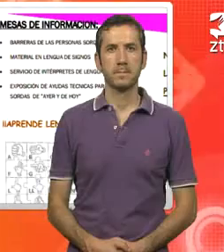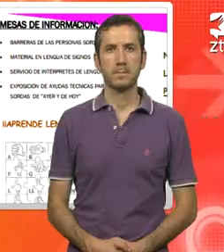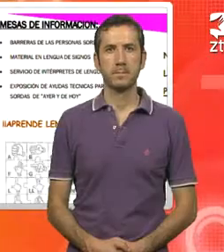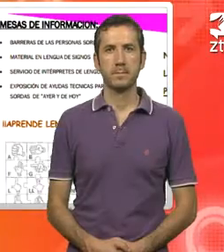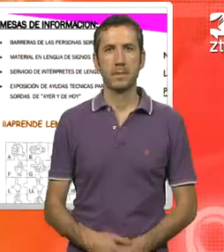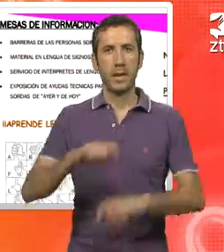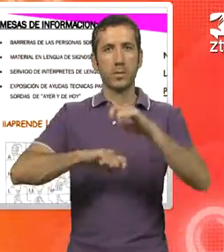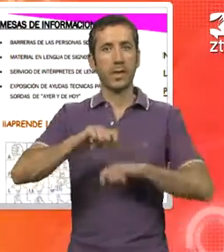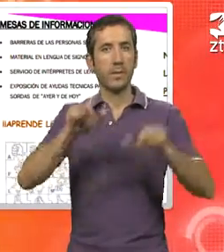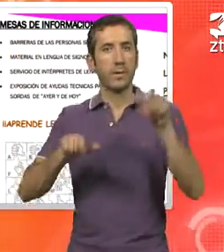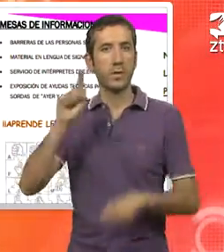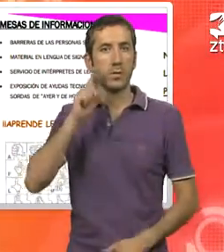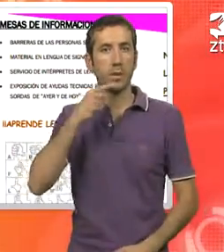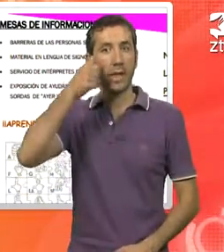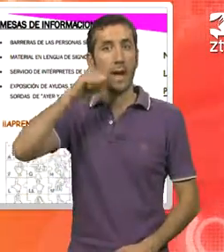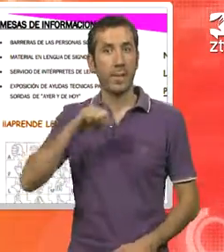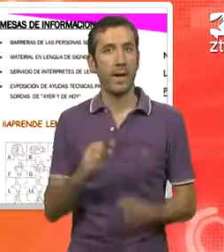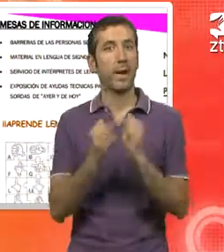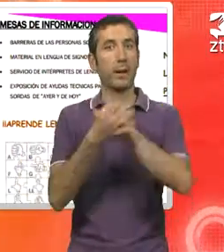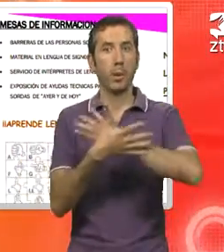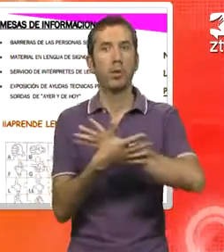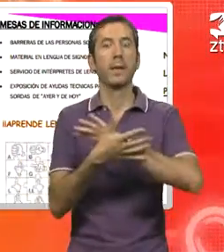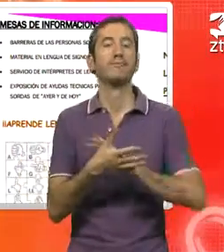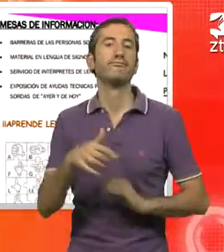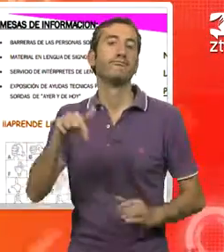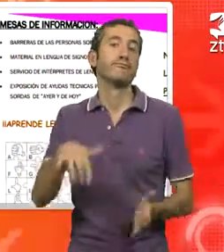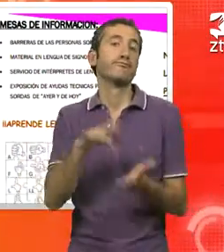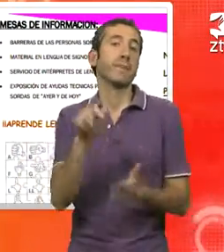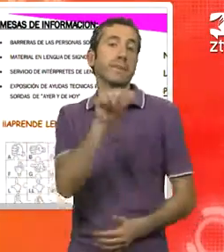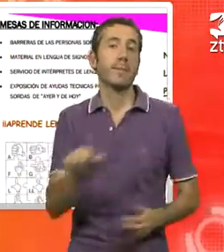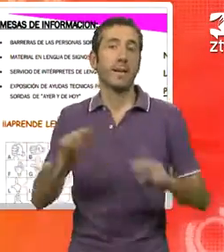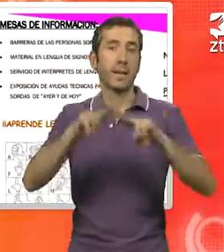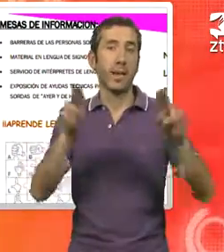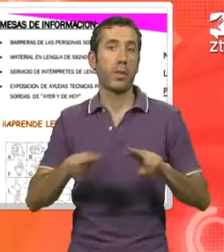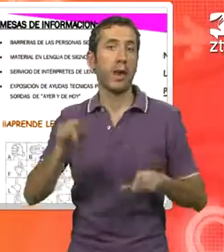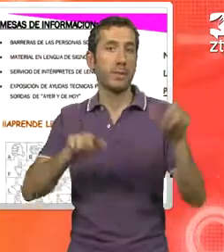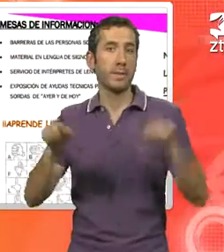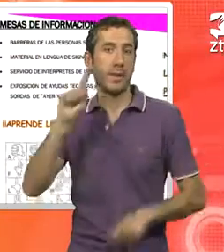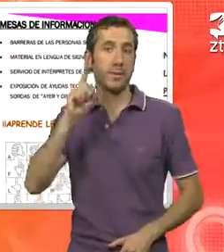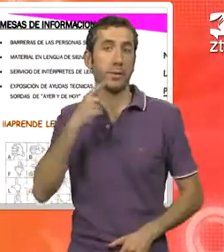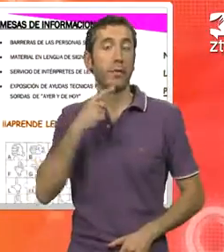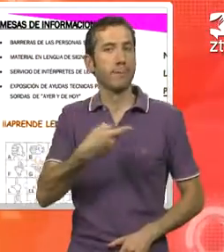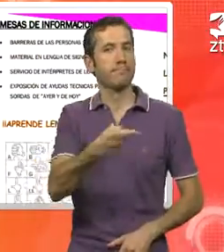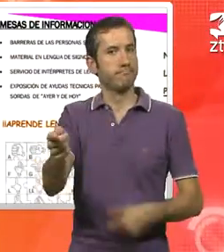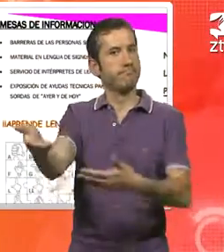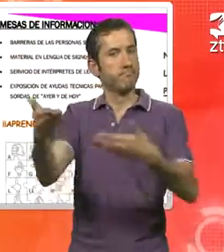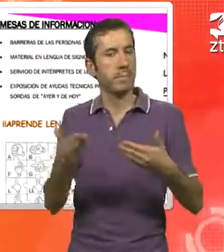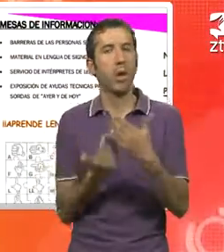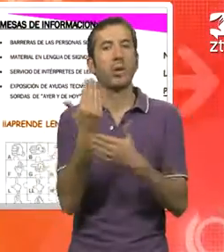La Asociación de Personas Sordas de Áraba, Áraba Cogorraq, con motivo de la Semana Internacional de las Personas Sordas, os invita a la Jornada de Puertas